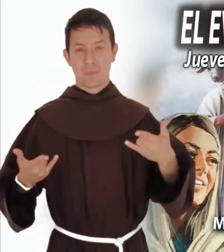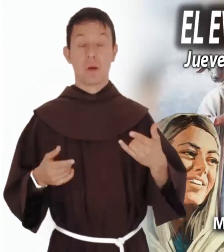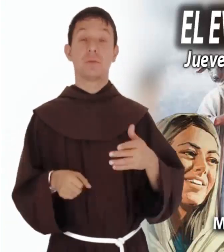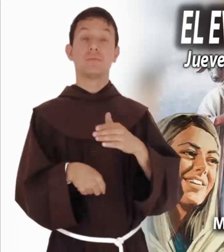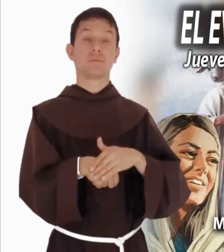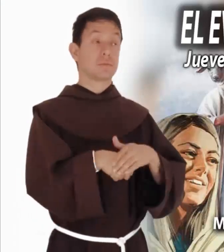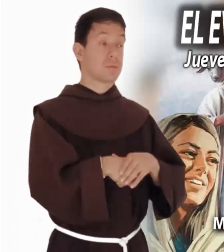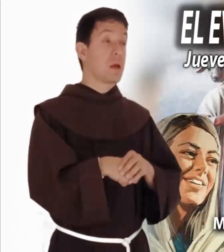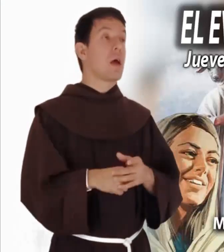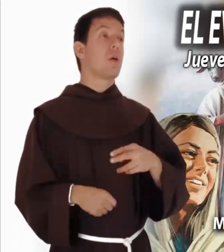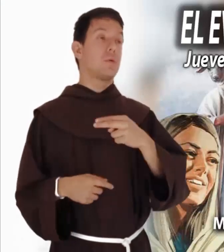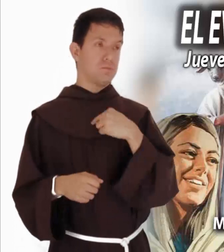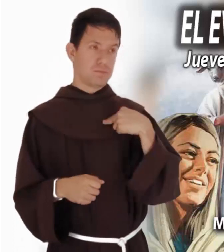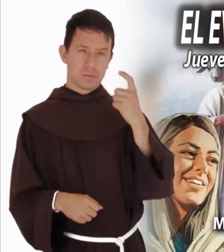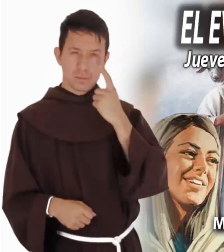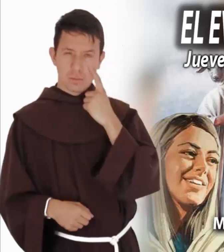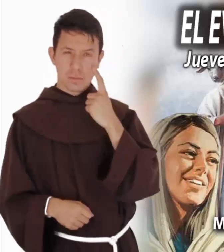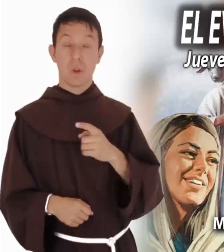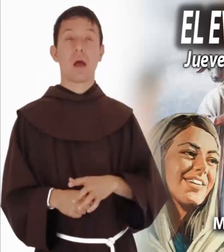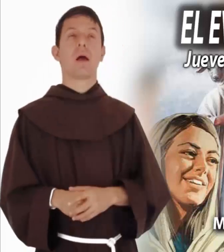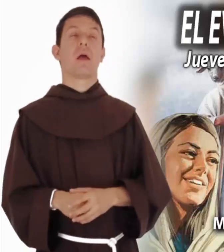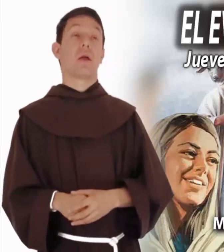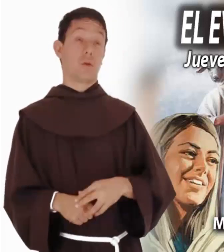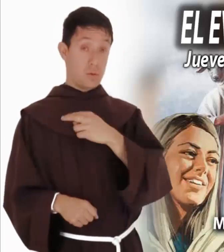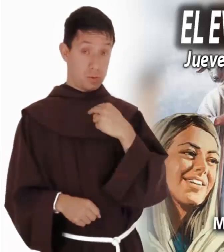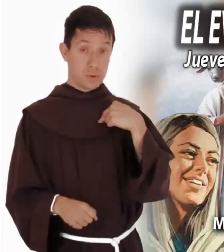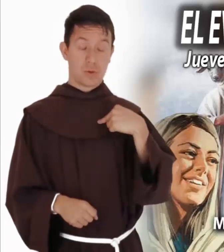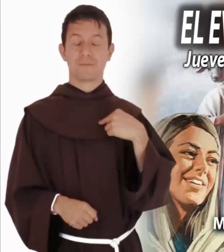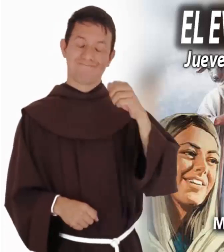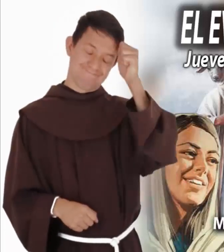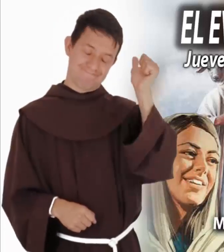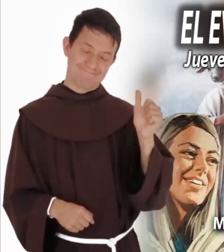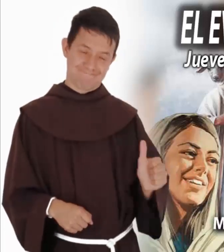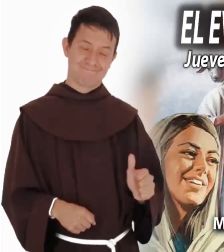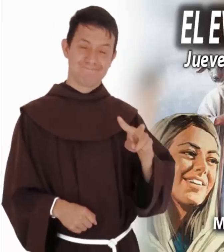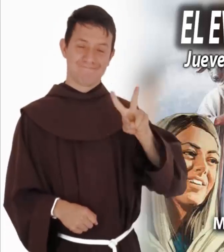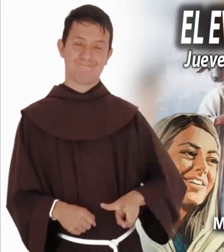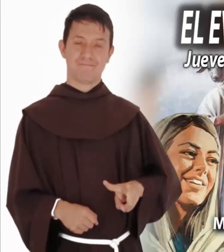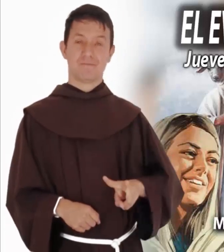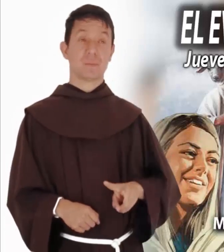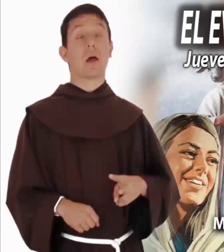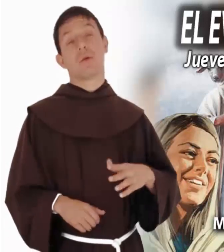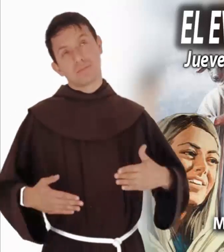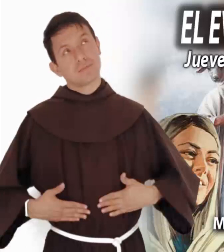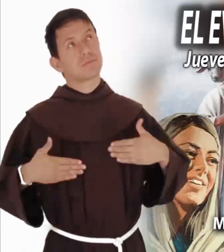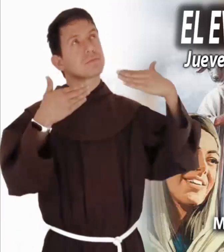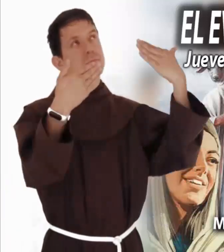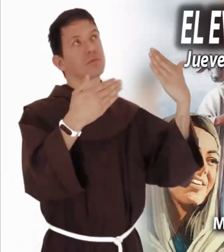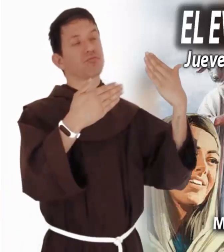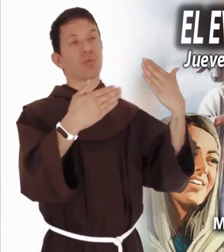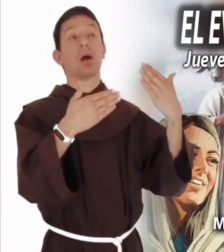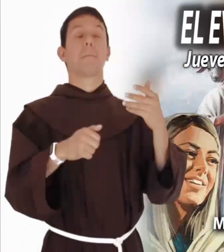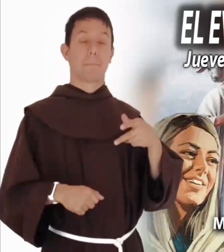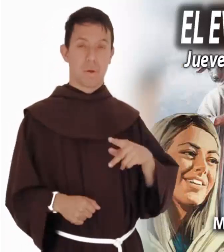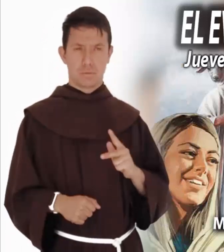Primero, será caer en cuenta que nosotros somos pecadores y con esa confianza, pero